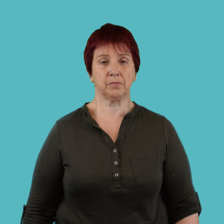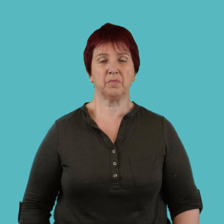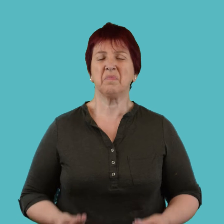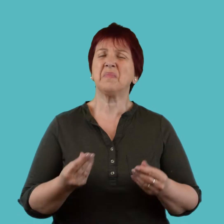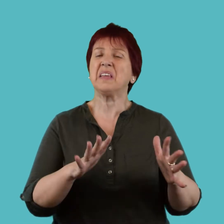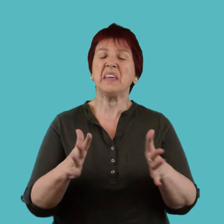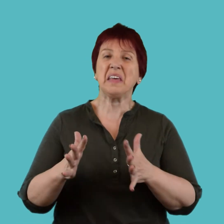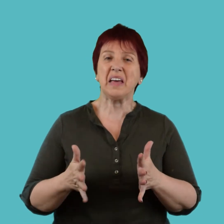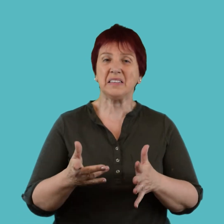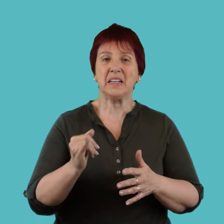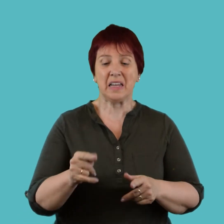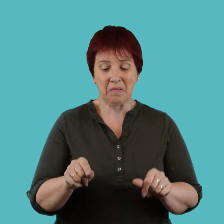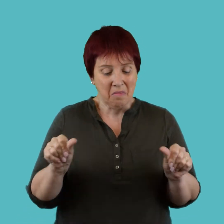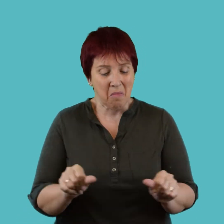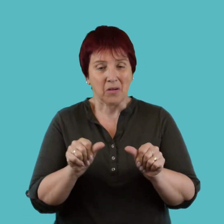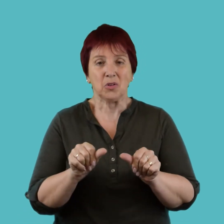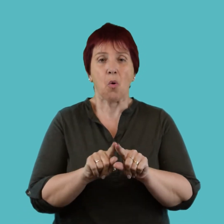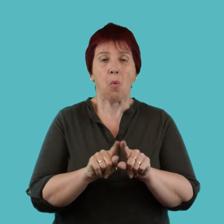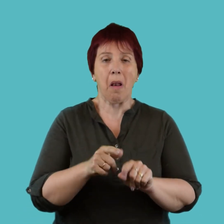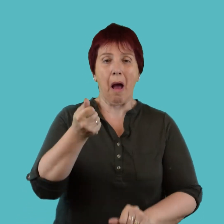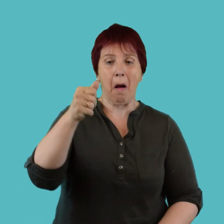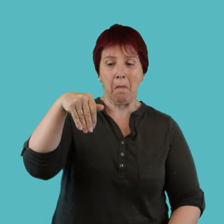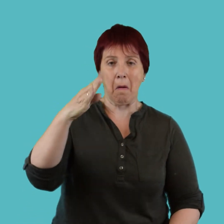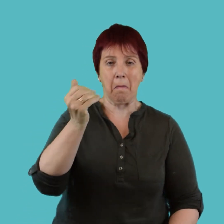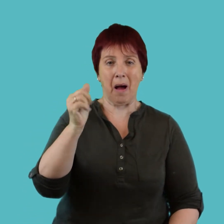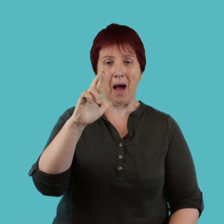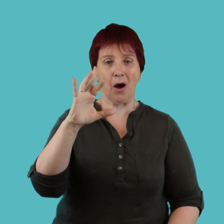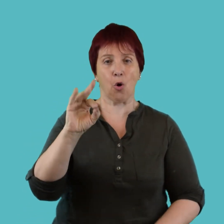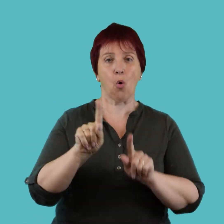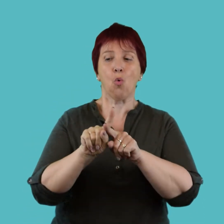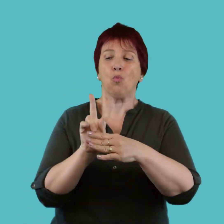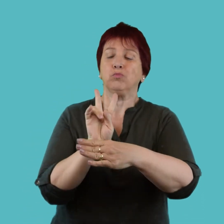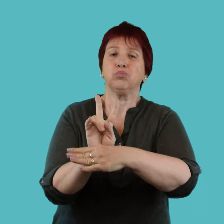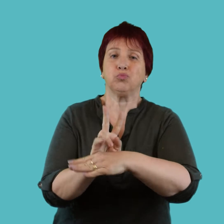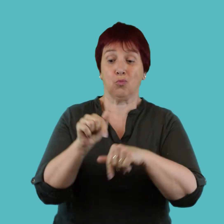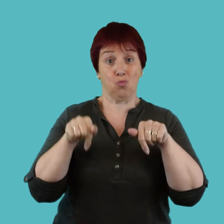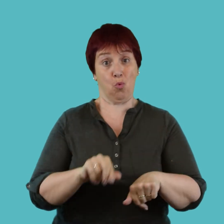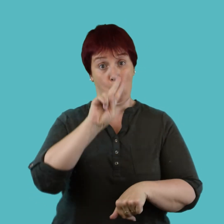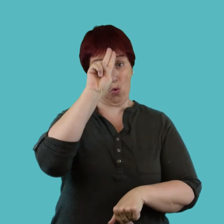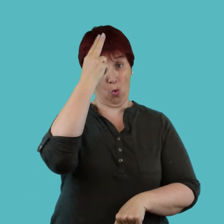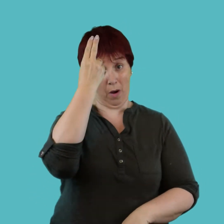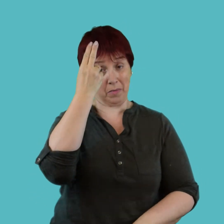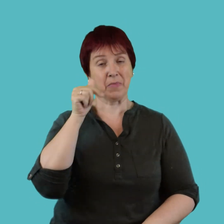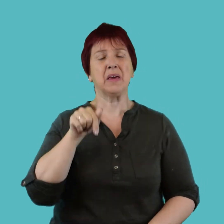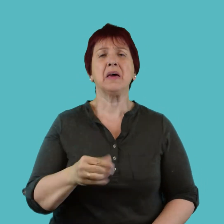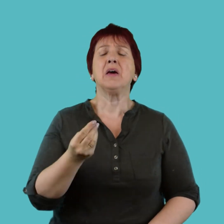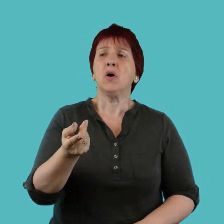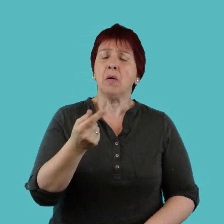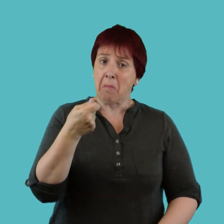¿Qué significa la acción de amparo en el derecho uruguayo? Opción A. Es una forma de